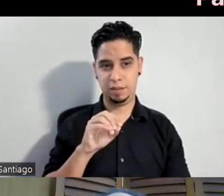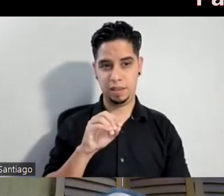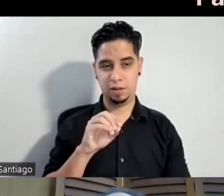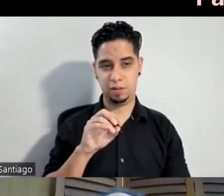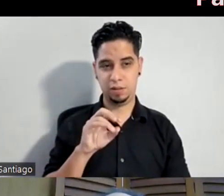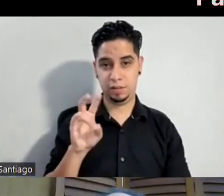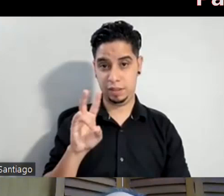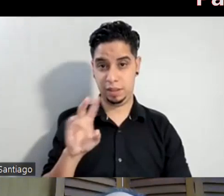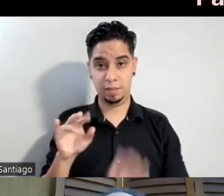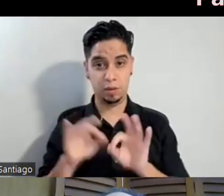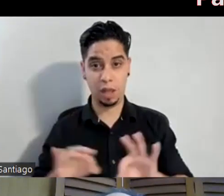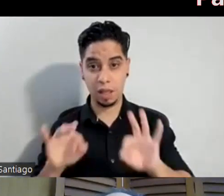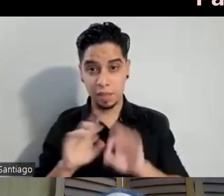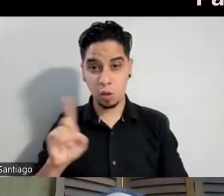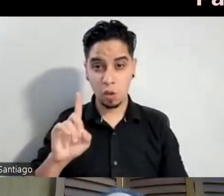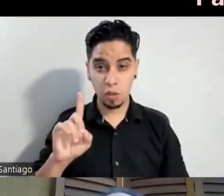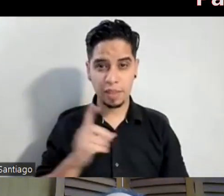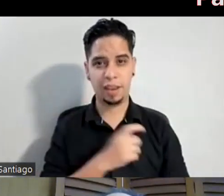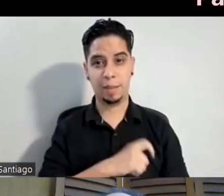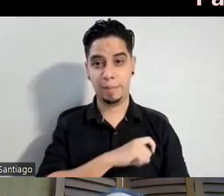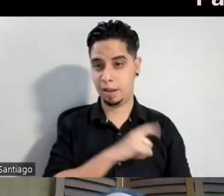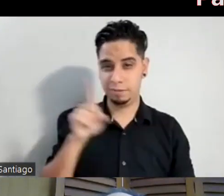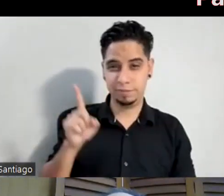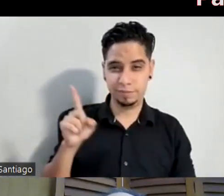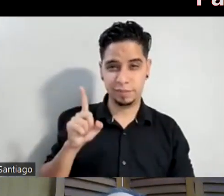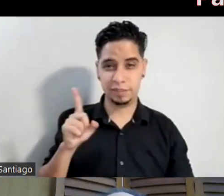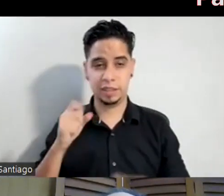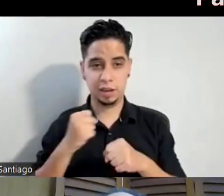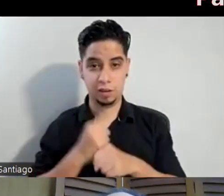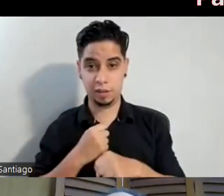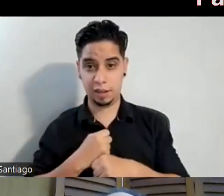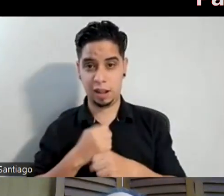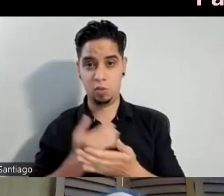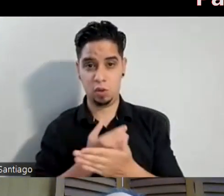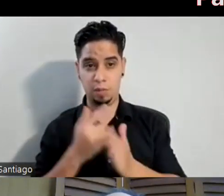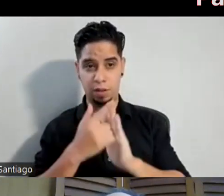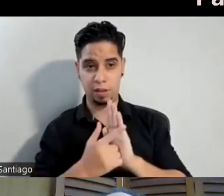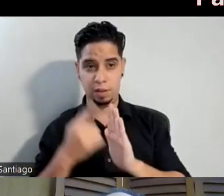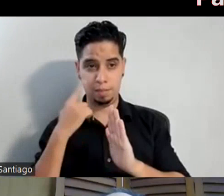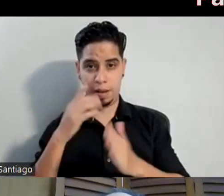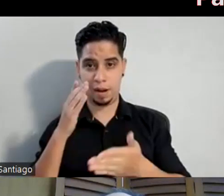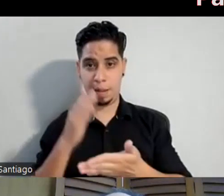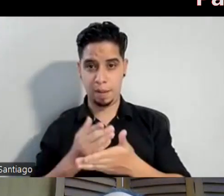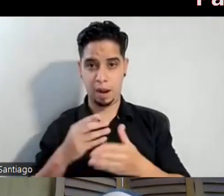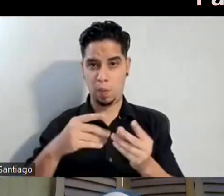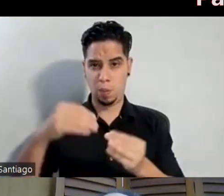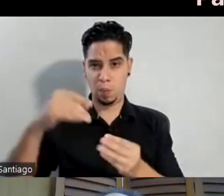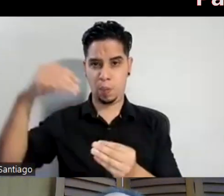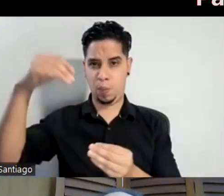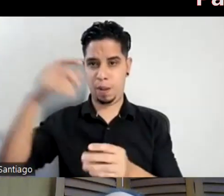España. Porque ese año se hace una ley para evitar emisiones a la atmósfera. Que eso no tiene que ver, pero